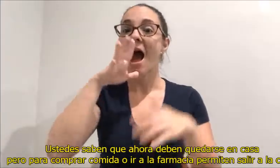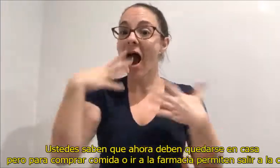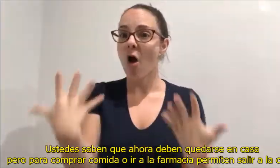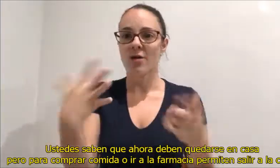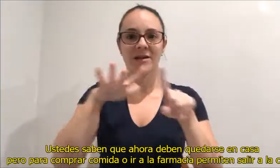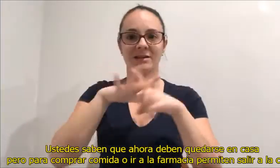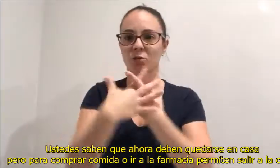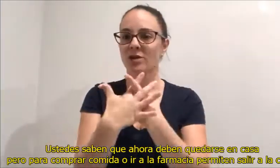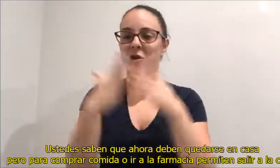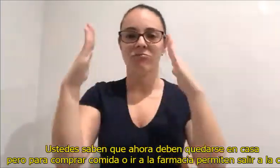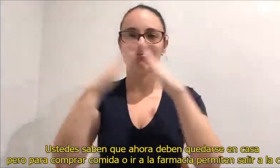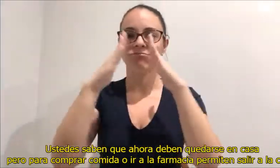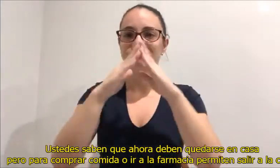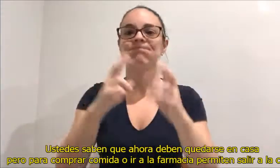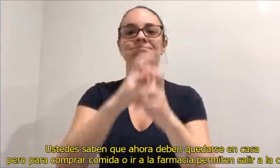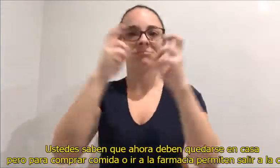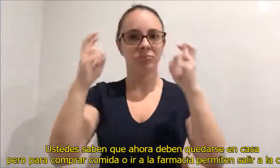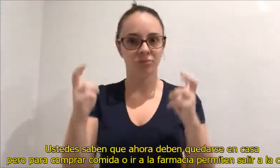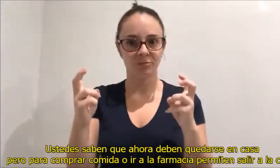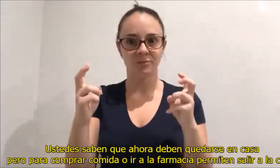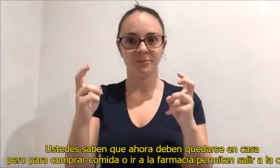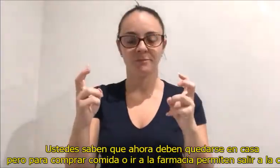Ustedes saben que ahora deben quedarse en casa.